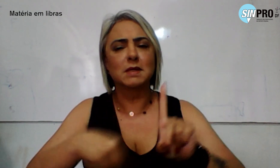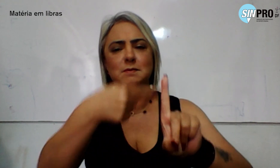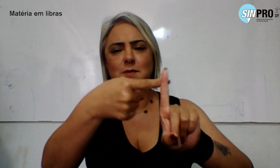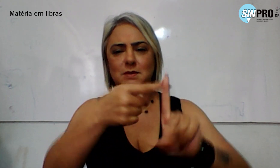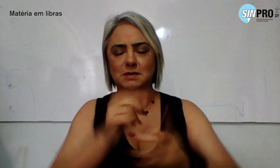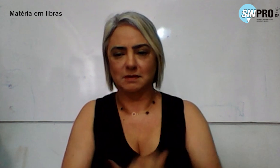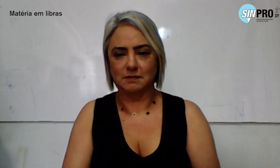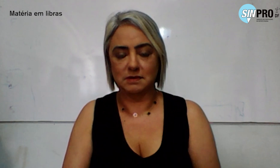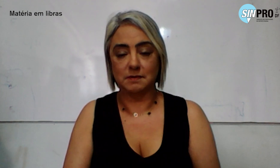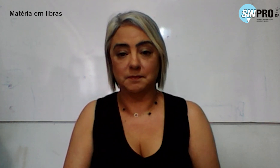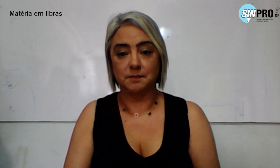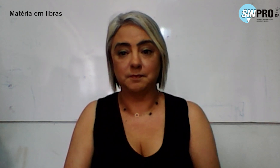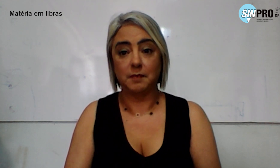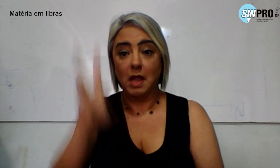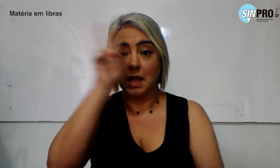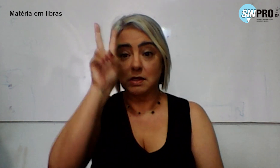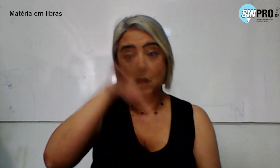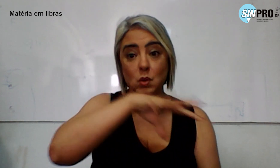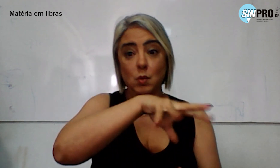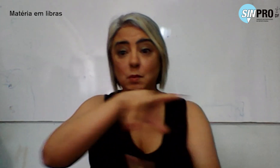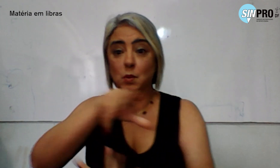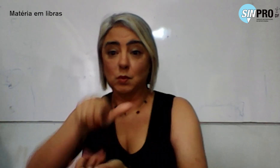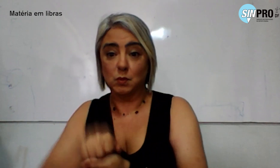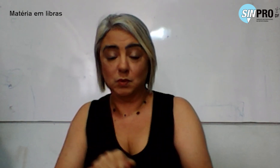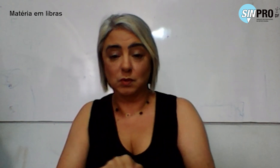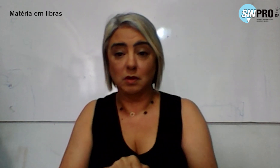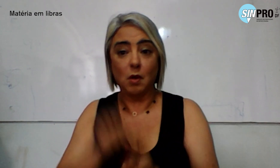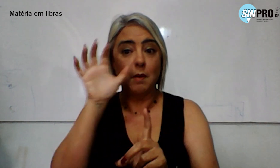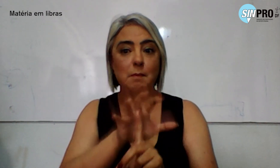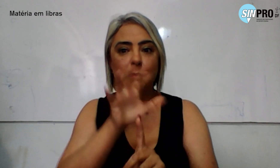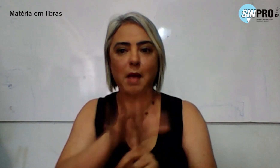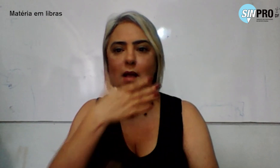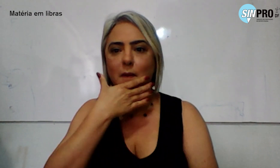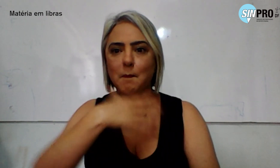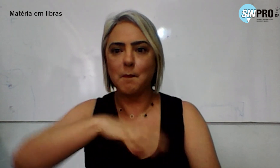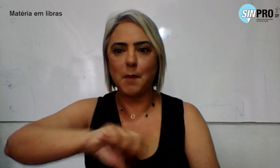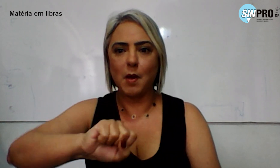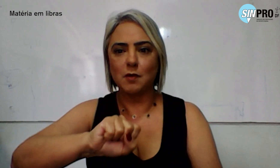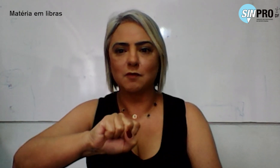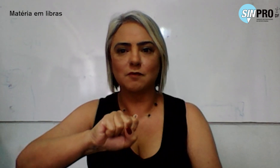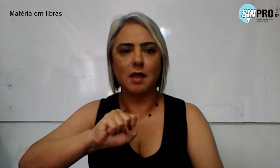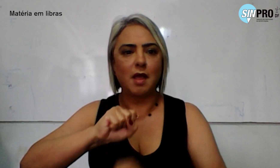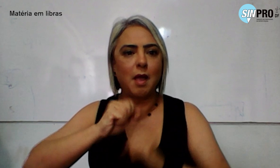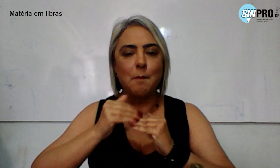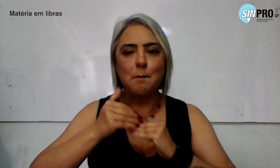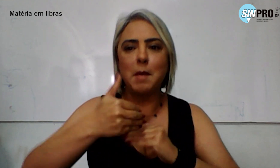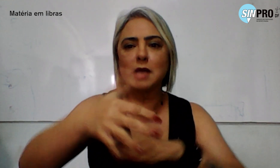Legado global O impacto de Paulo Freire transcedeu fronteiras,